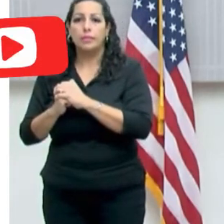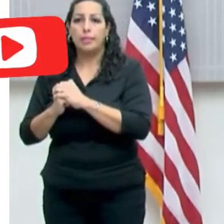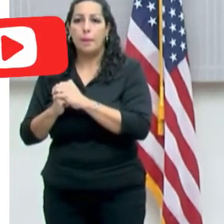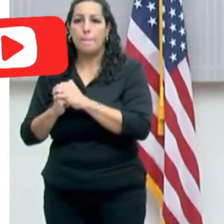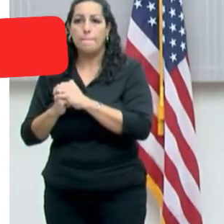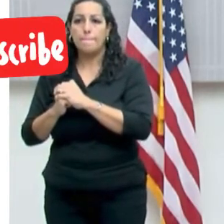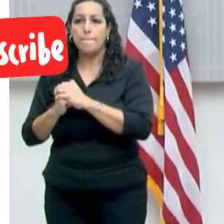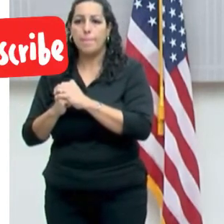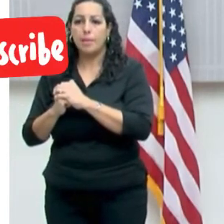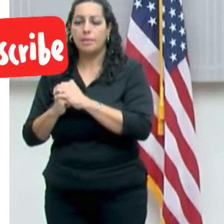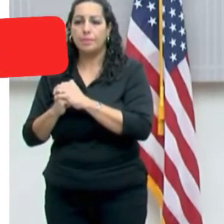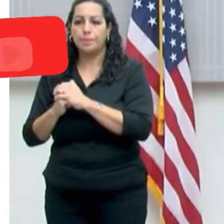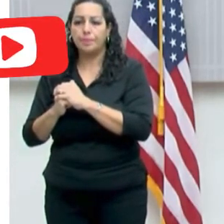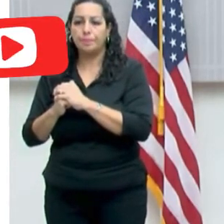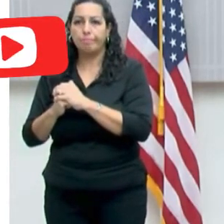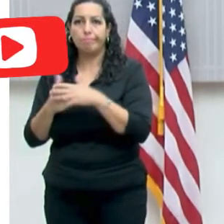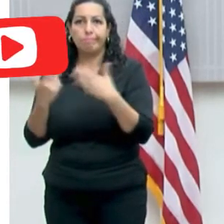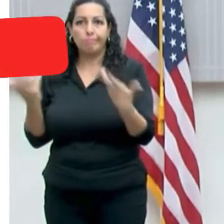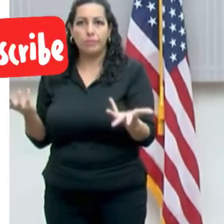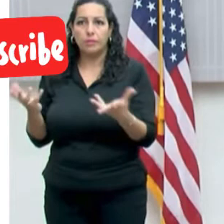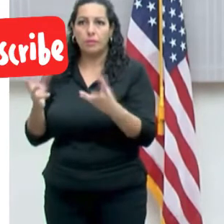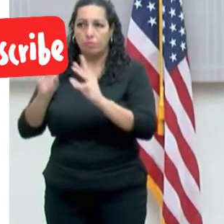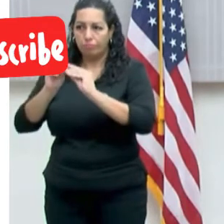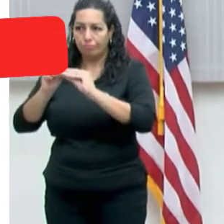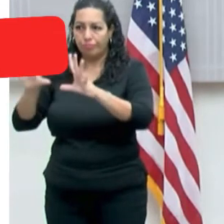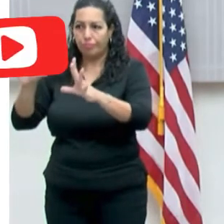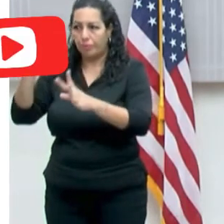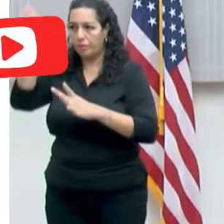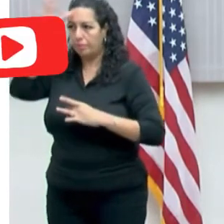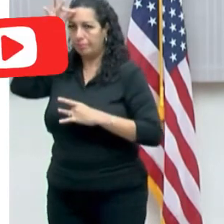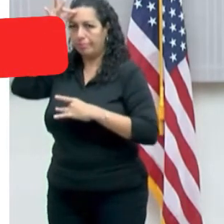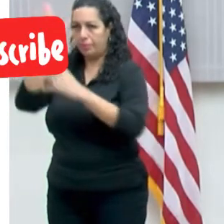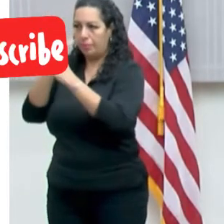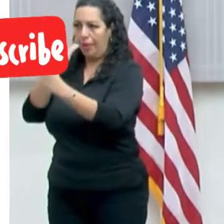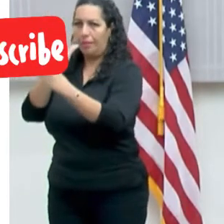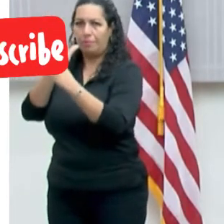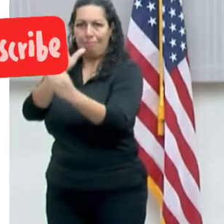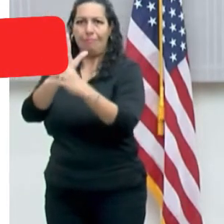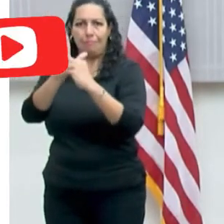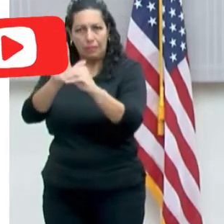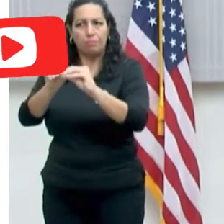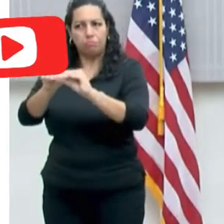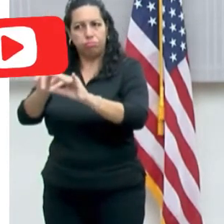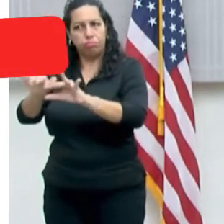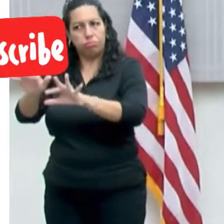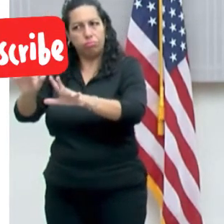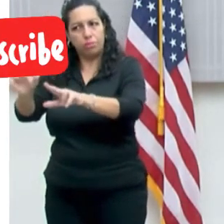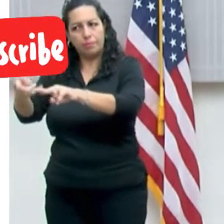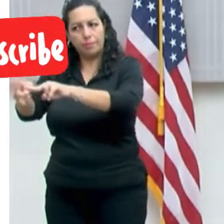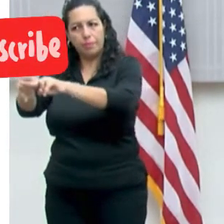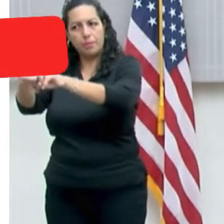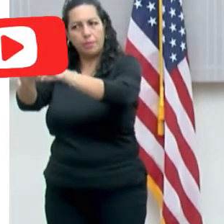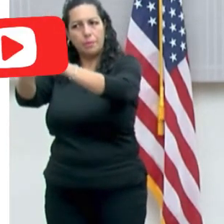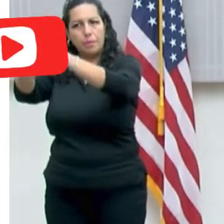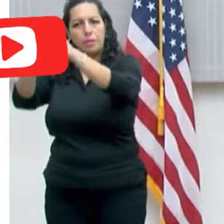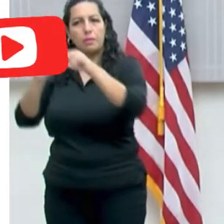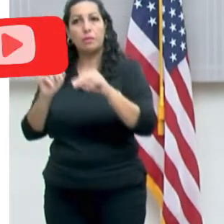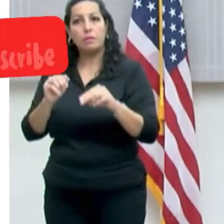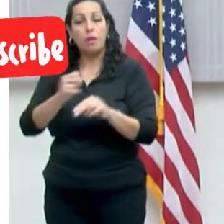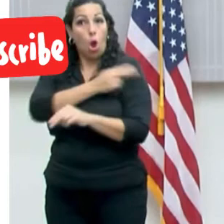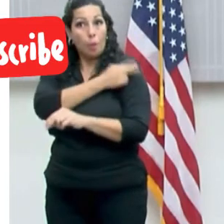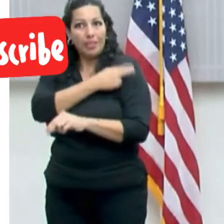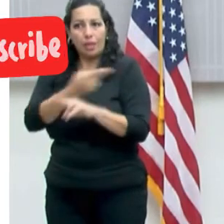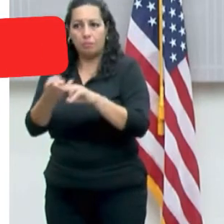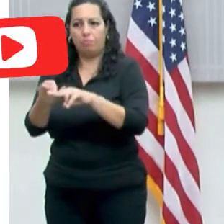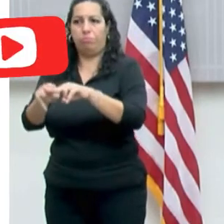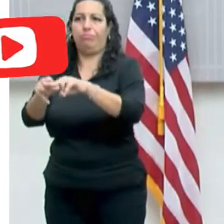que los contagios están altos, como vemos que las hospitalizaciones están altas, y